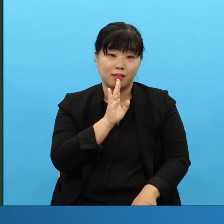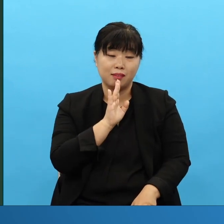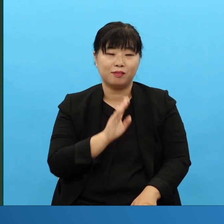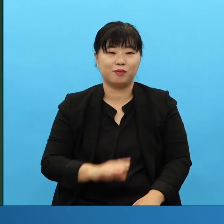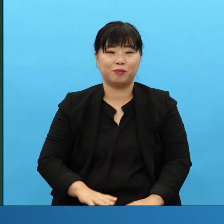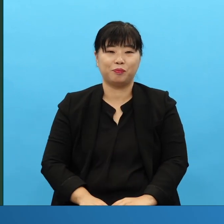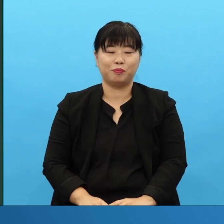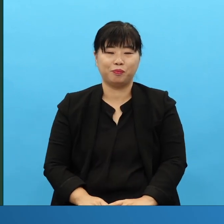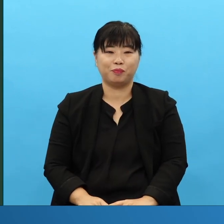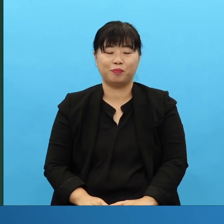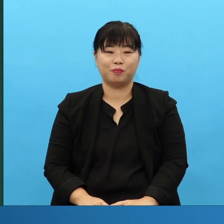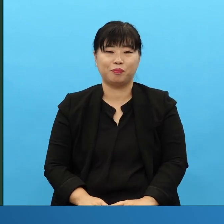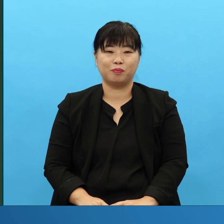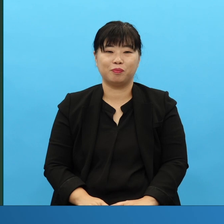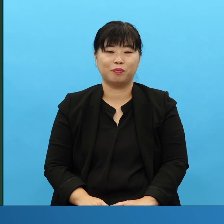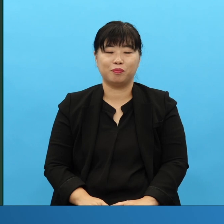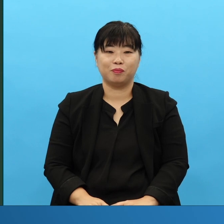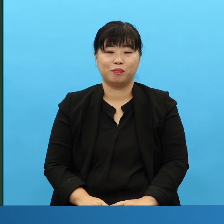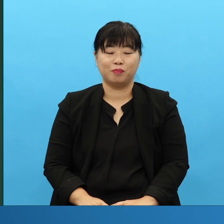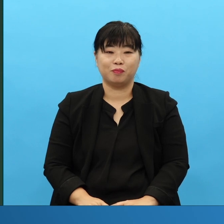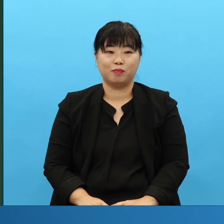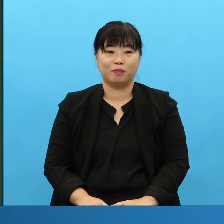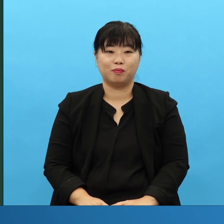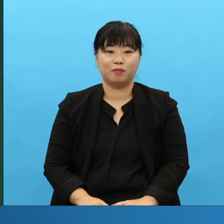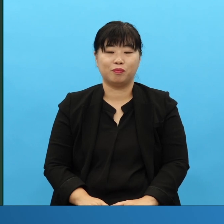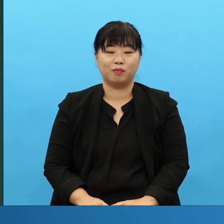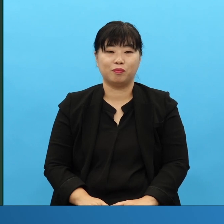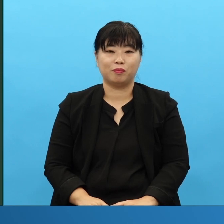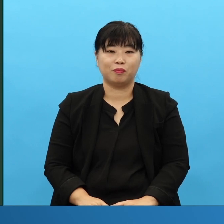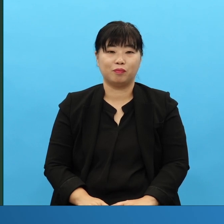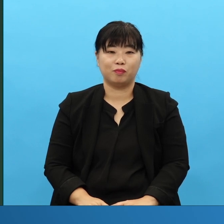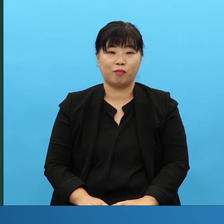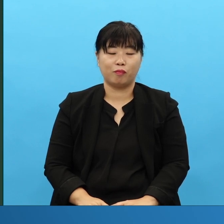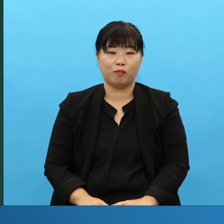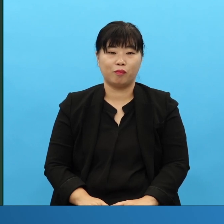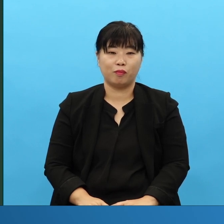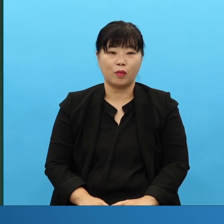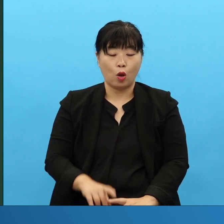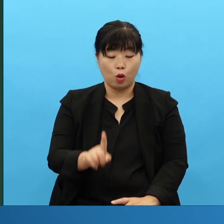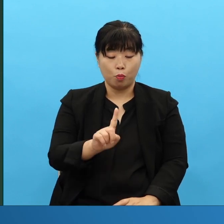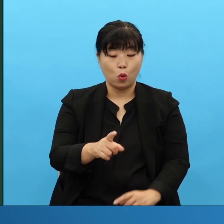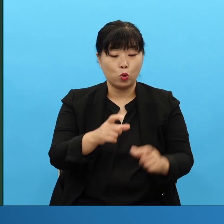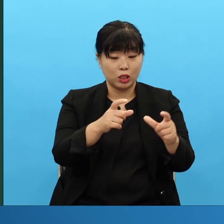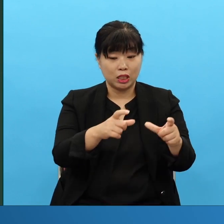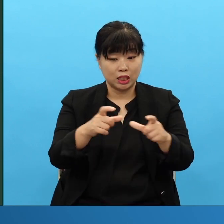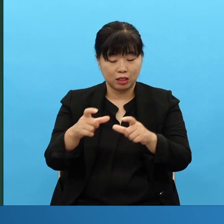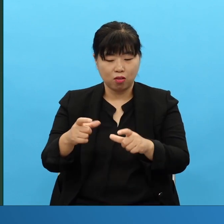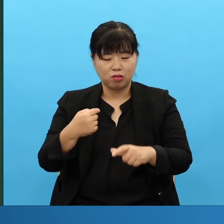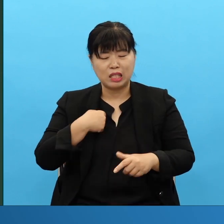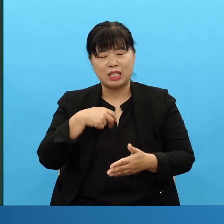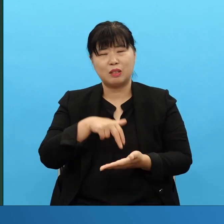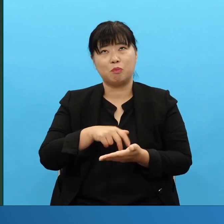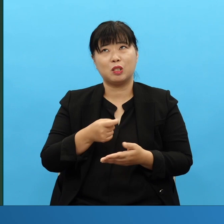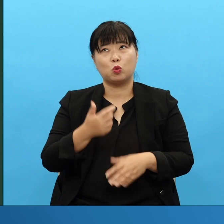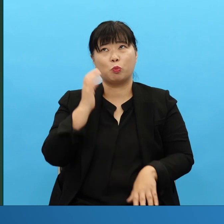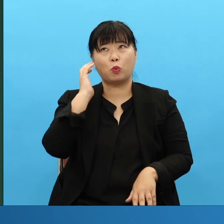그래서 조금 지역적으로 또 내 입장이 잘 안 된다 이런 분들은 조금 집중적으로 해야 되겠지요